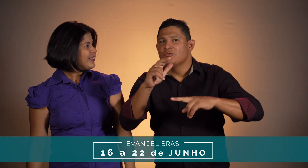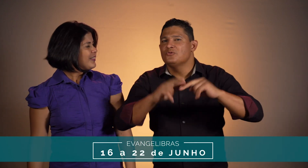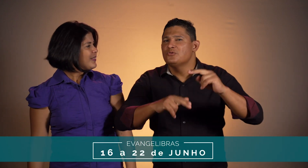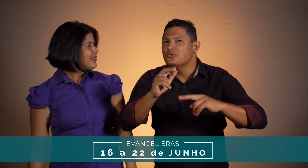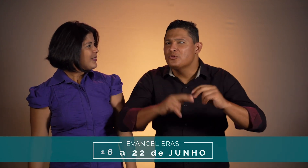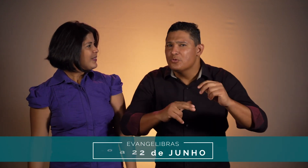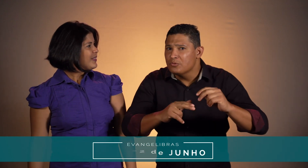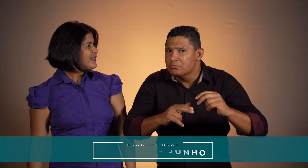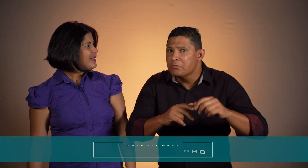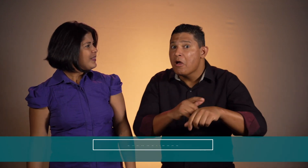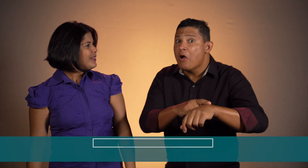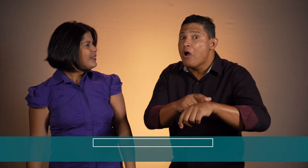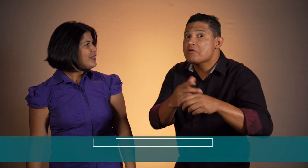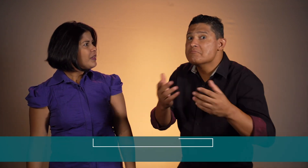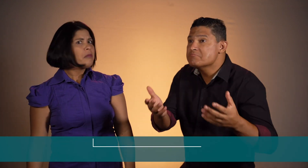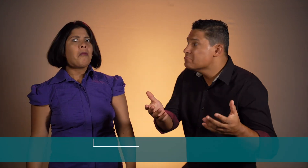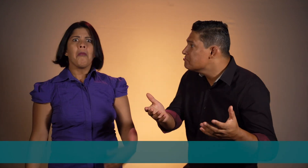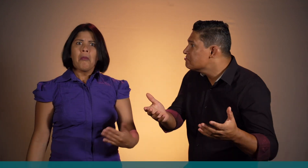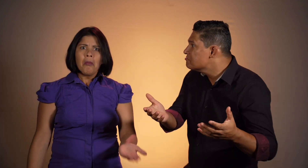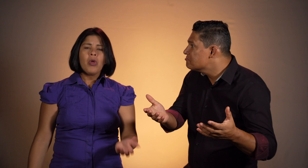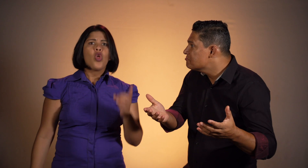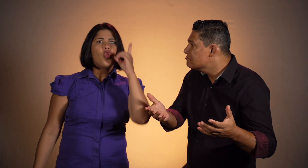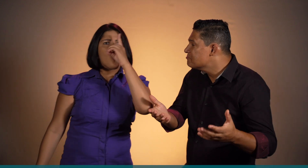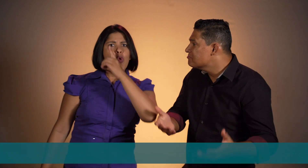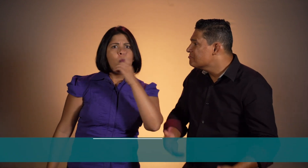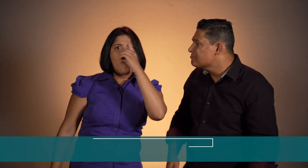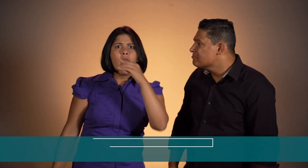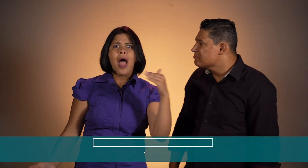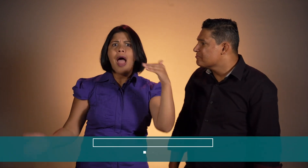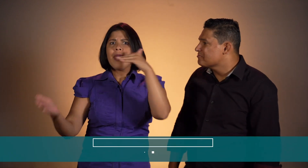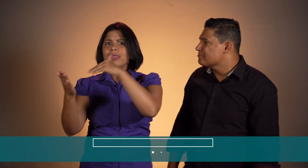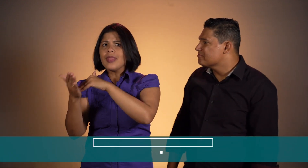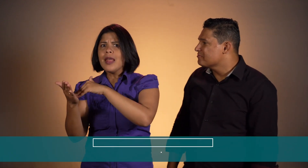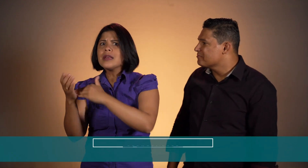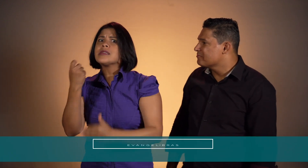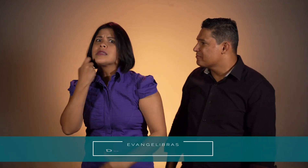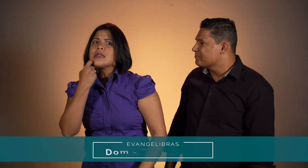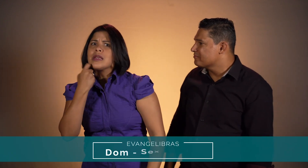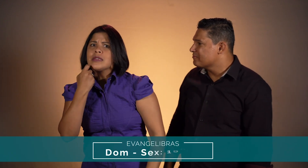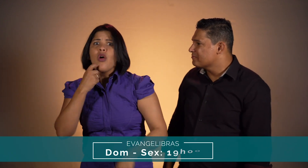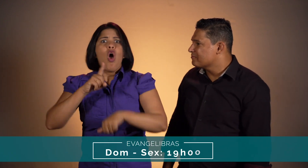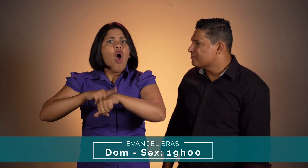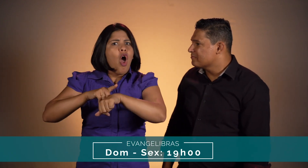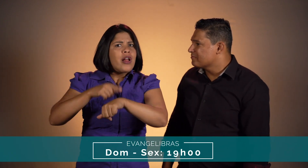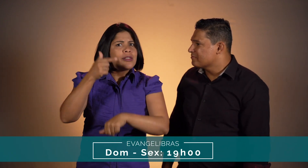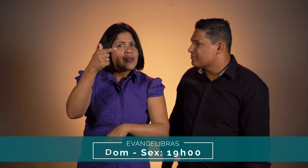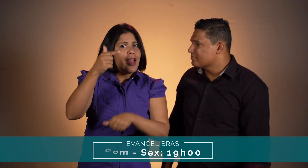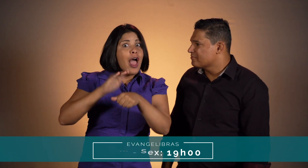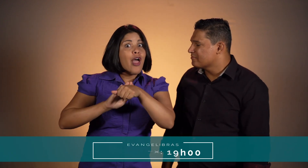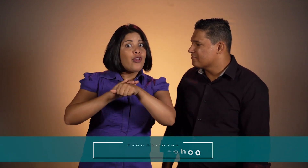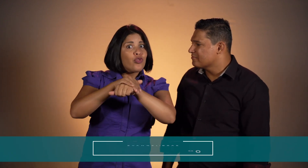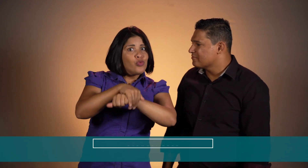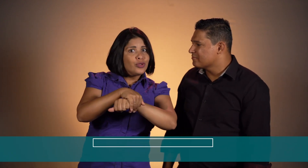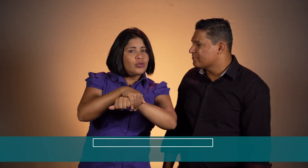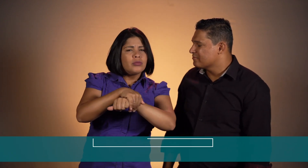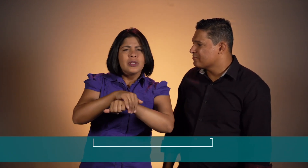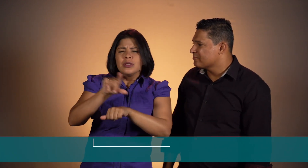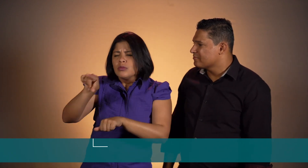junho. Qual será o horário? Isso mesmo! De domingo até sexta-feira, às 7 horas da noite.